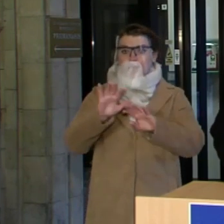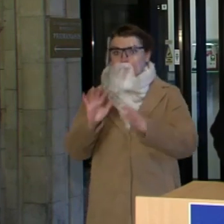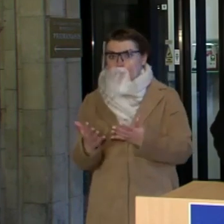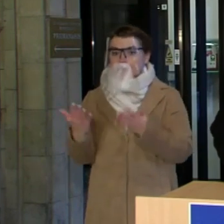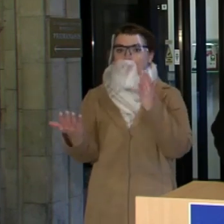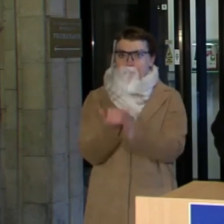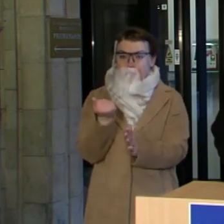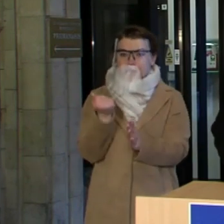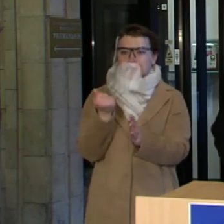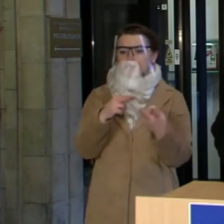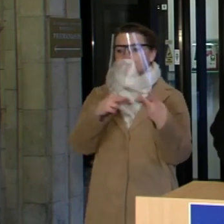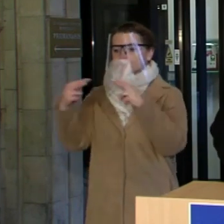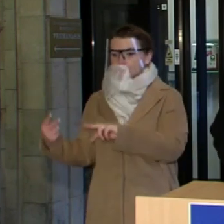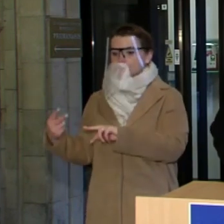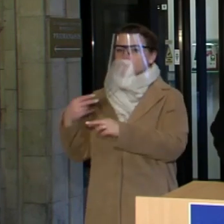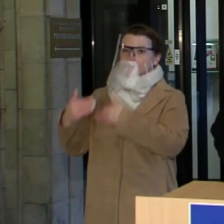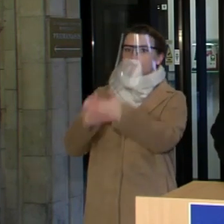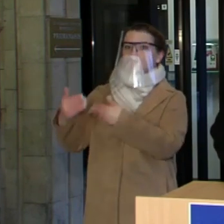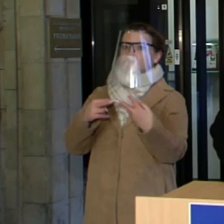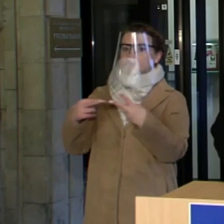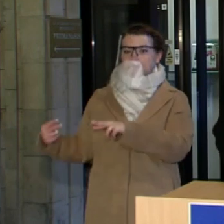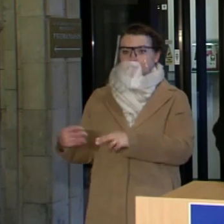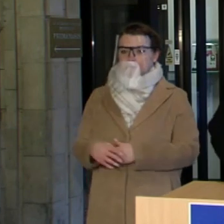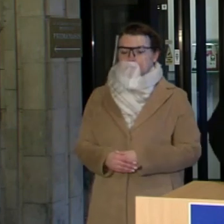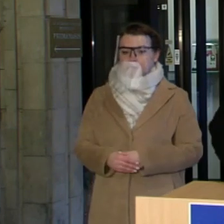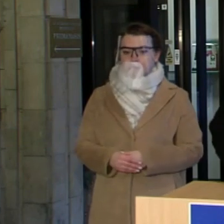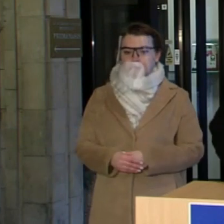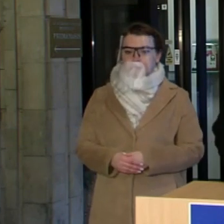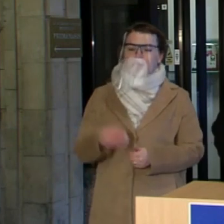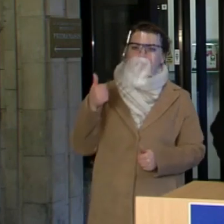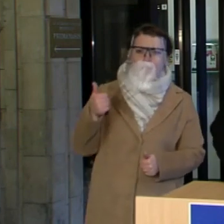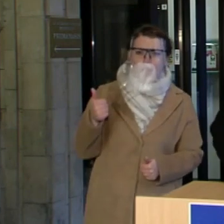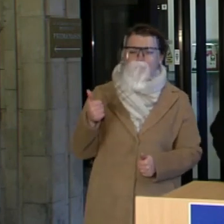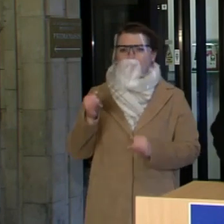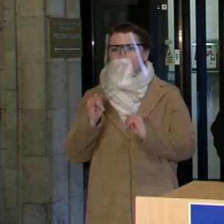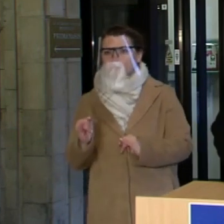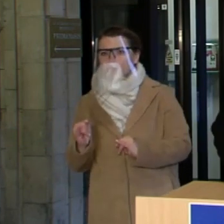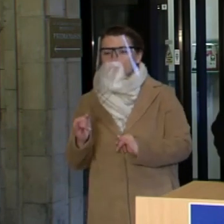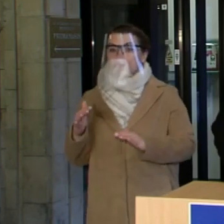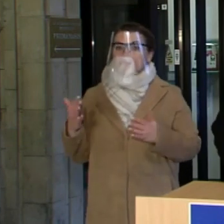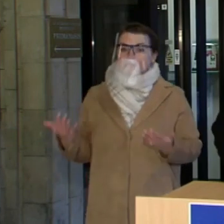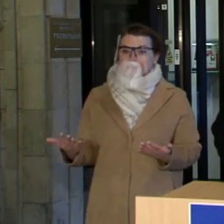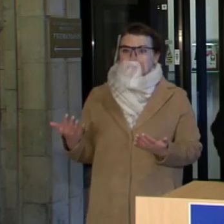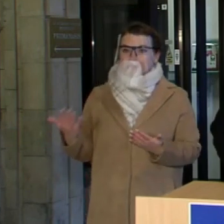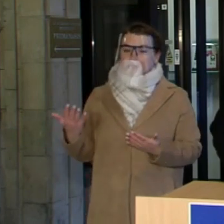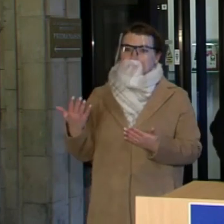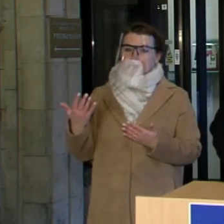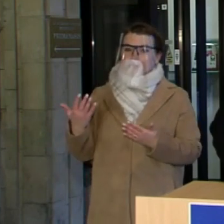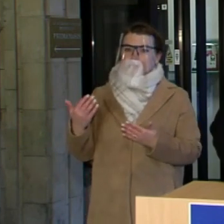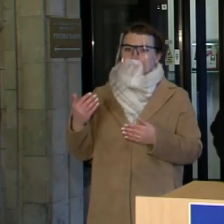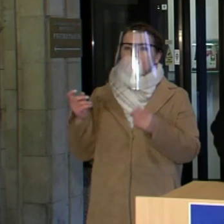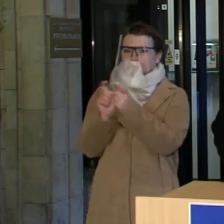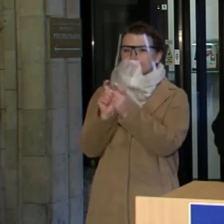grėsme ir ėmėsi tam tikrų priemonių. Sėkmingos, nesėkmingos, efektyvios, neefektyvios šitos priemonės čia jau galime